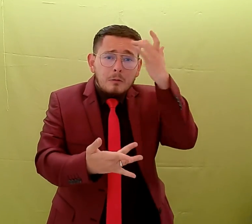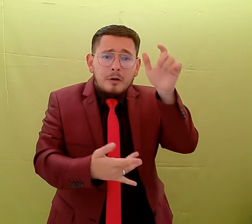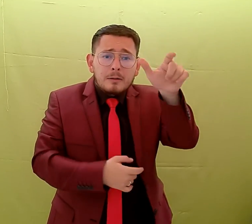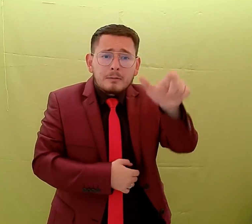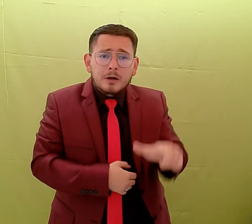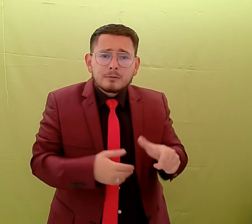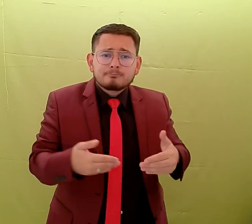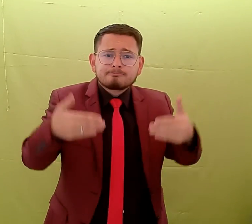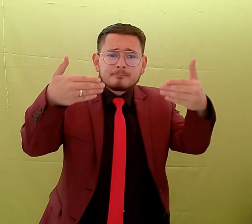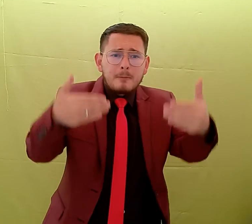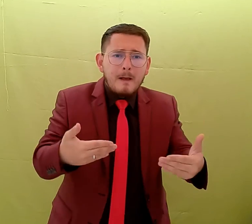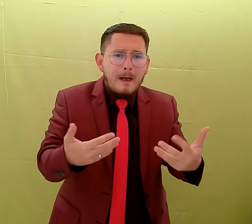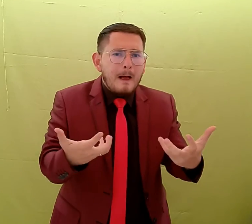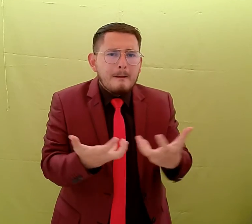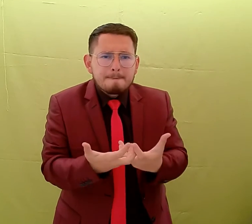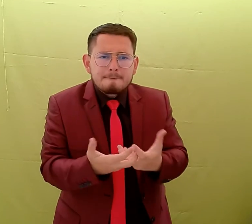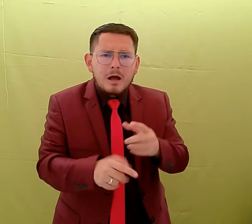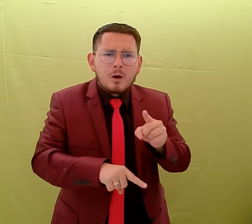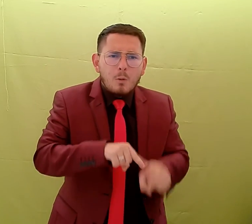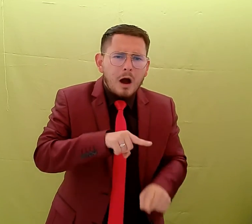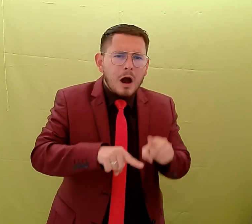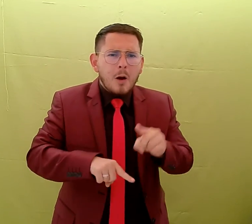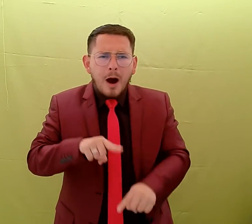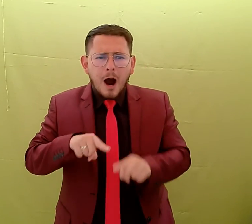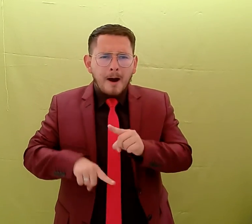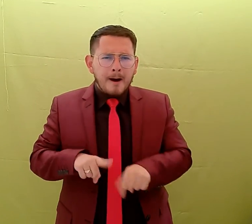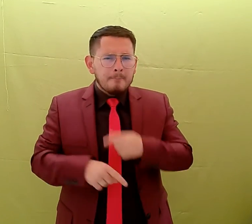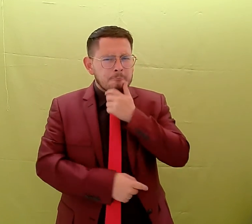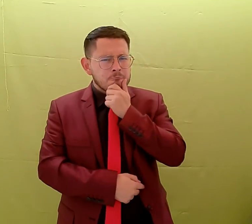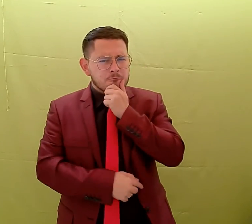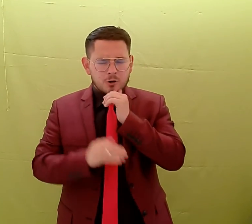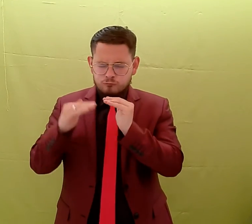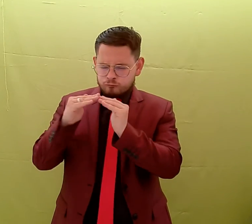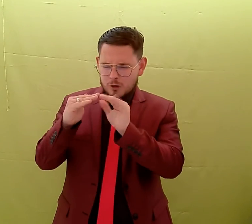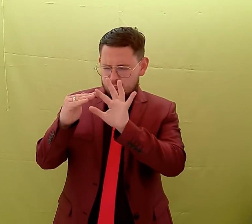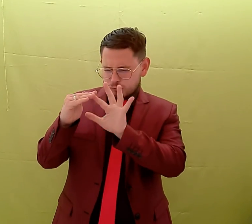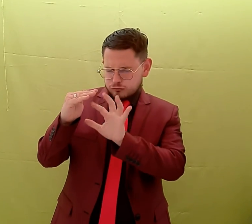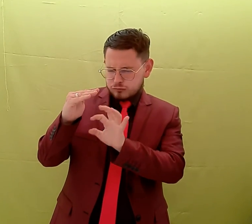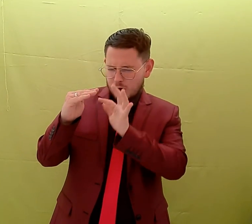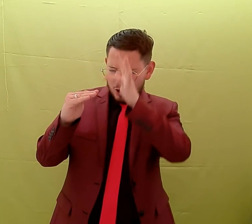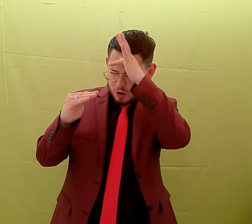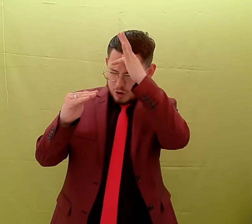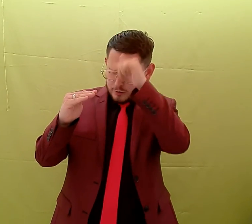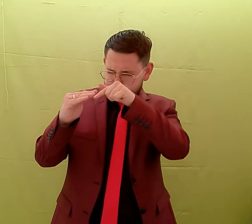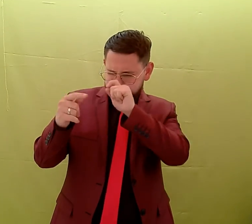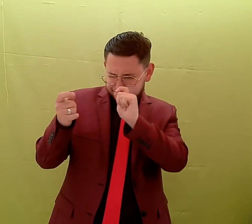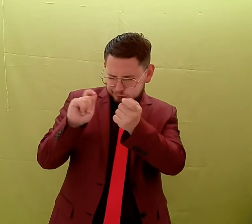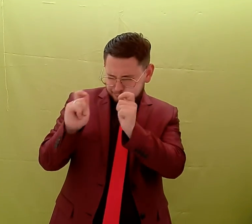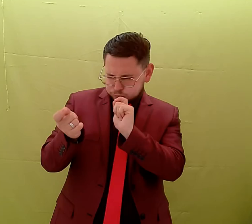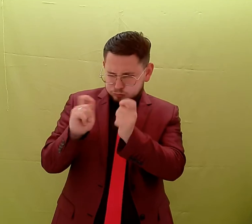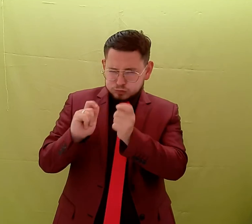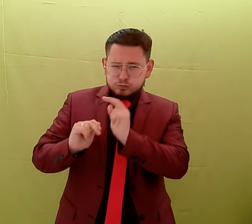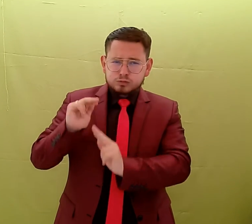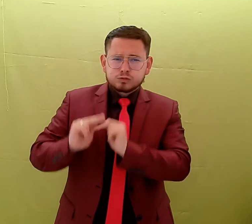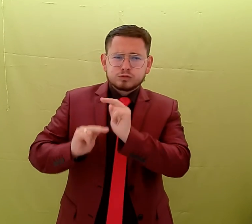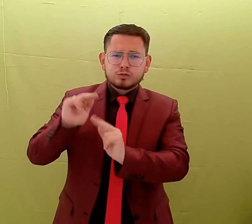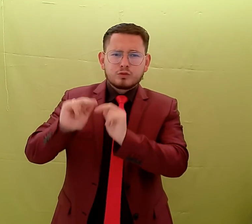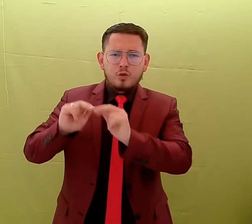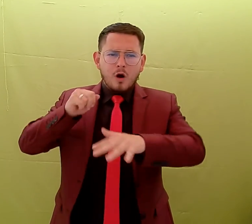ese es el objetivo. Mejorar la parte de infraestructura, mejorar el ambiente físico interno de nuestros profesionales y en los usuarios.